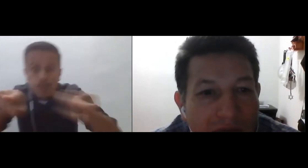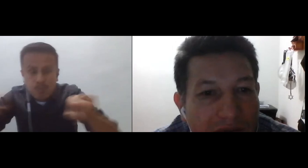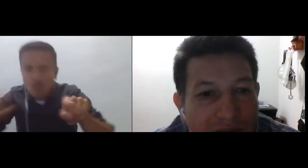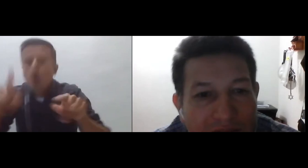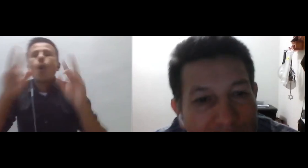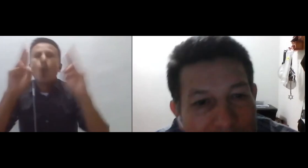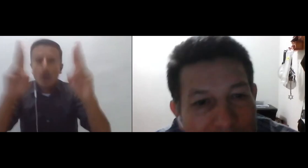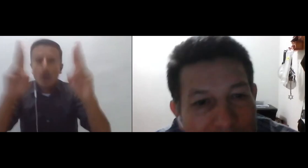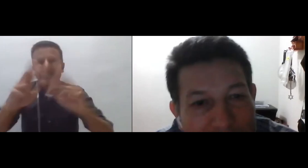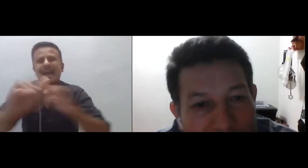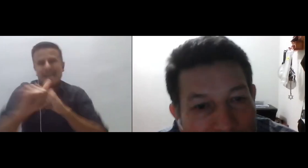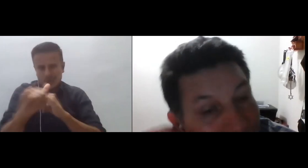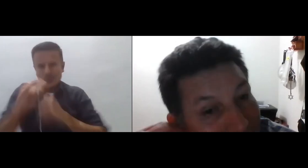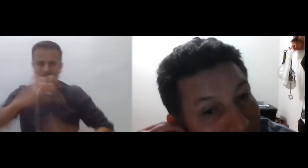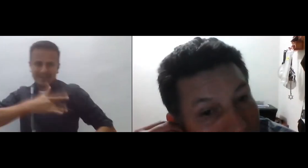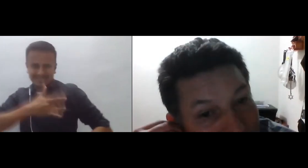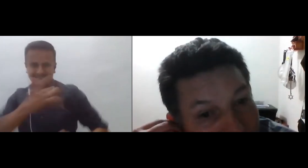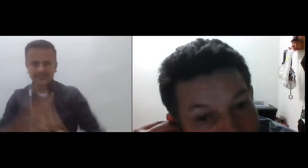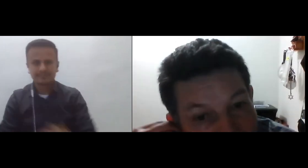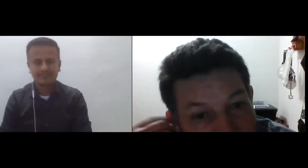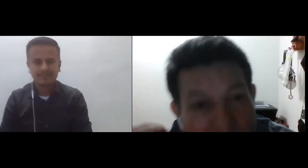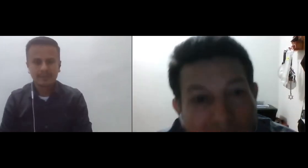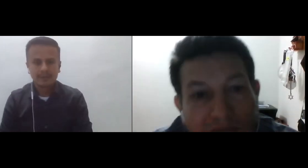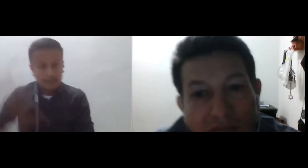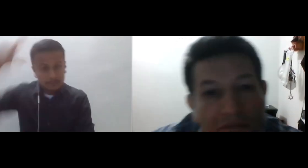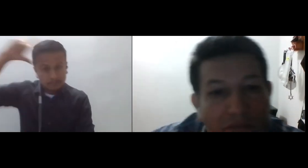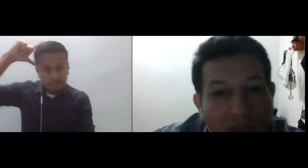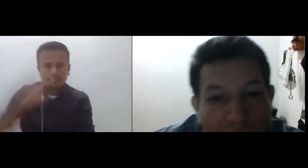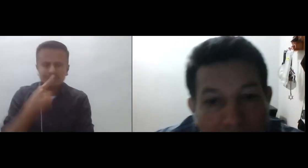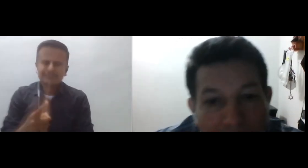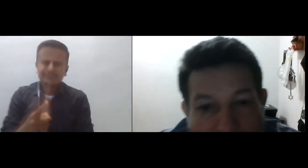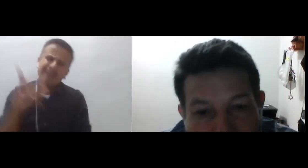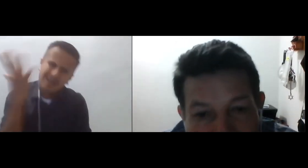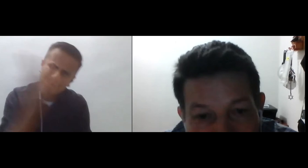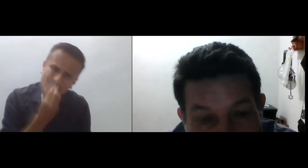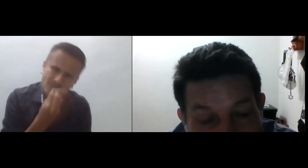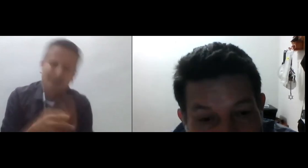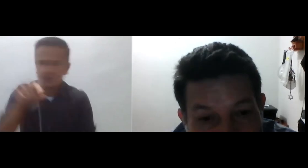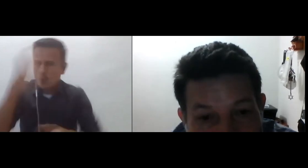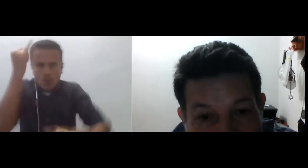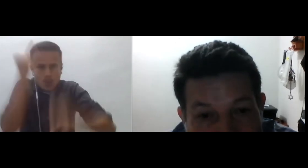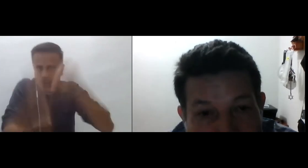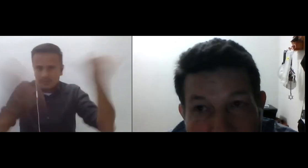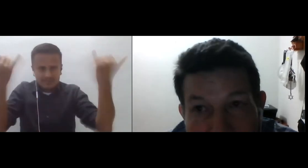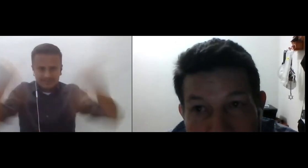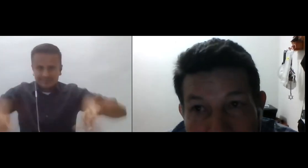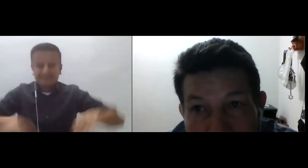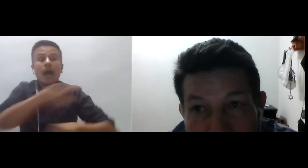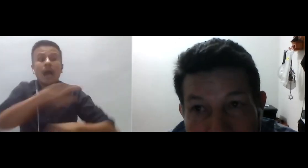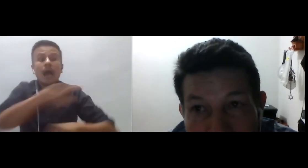qué bonito. Bueno, yo quisiera hacer una invitación para cerrar. Como aquí hay personas que ya, que son de nuestra comunidad universitaria y ya han aprendido